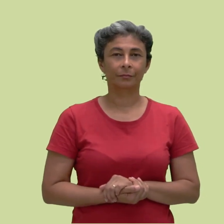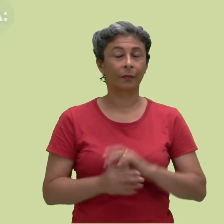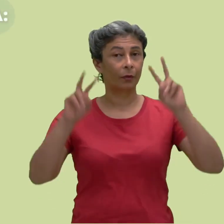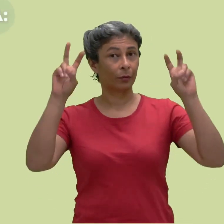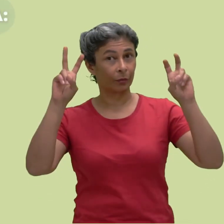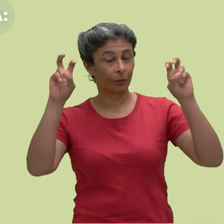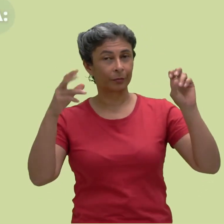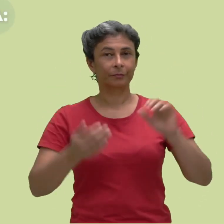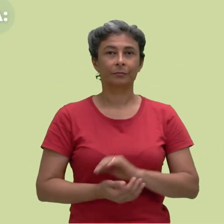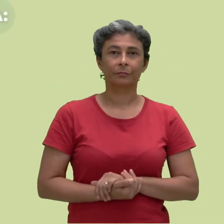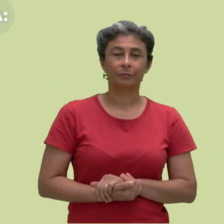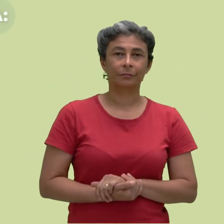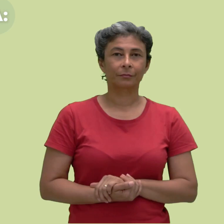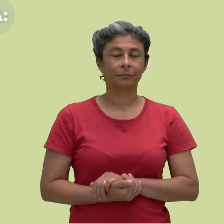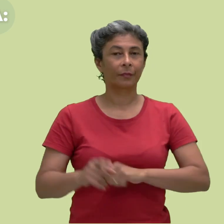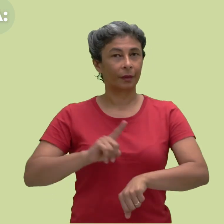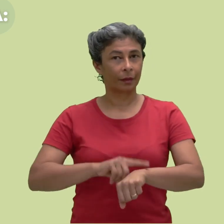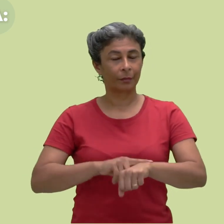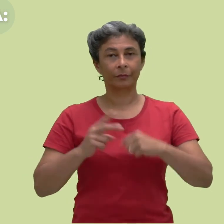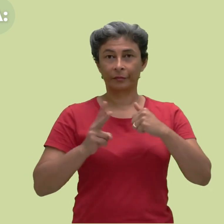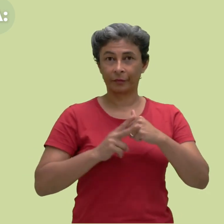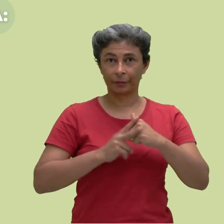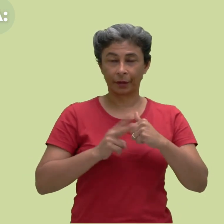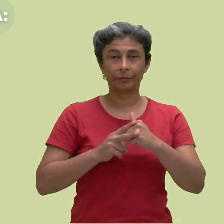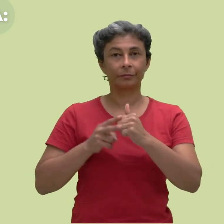O tópico será tempo verbal em libras.